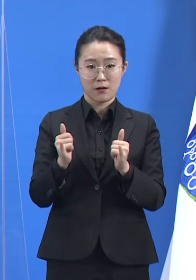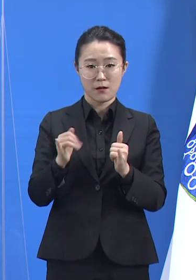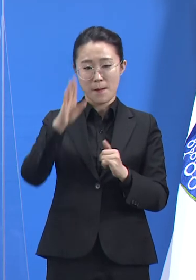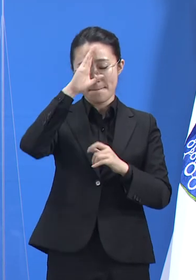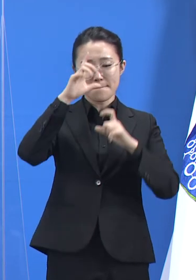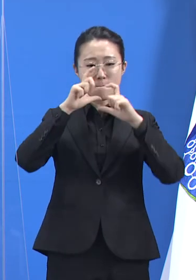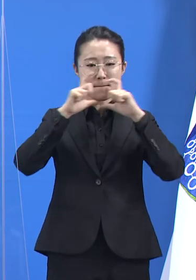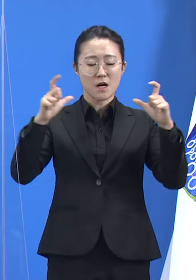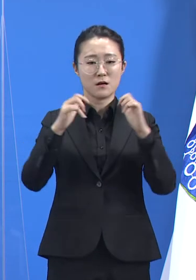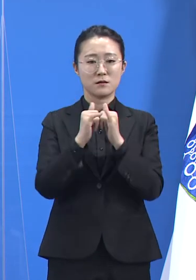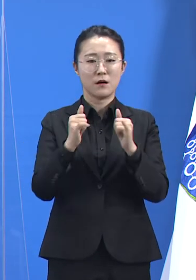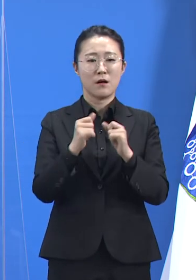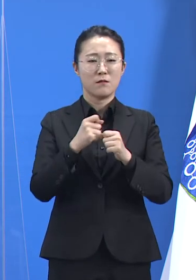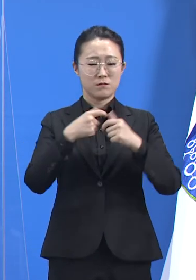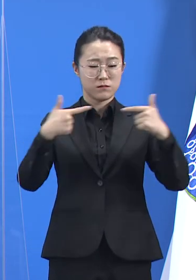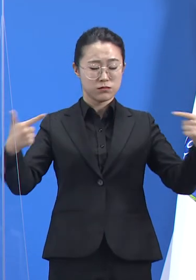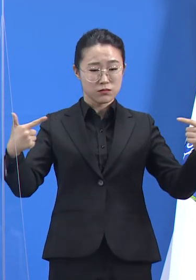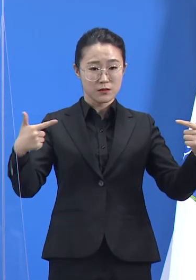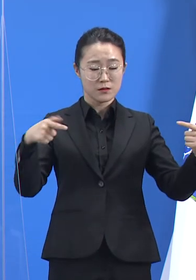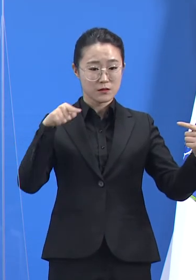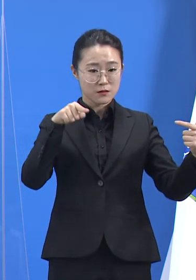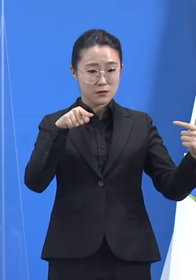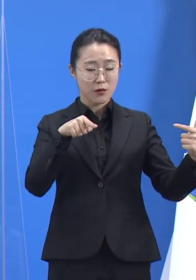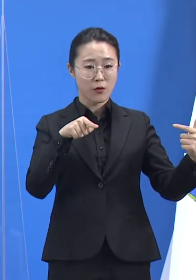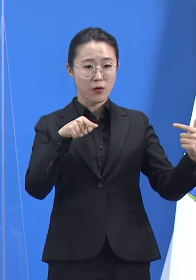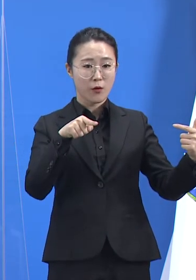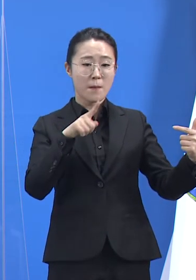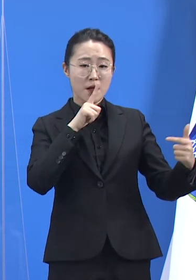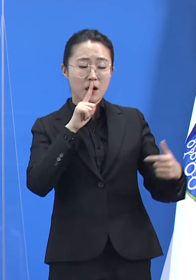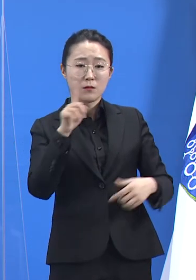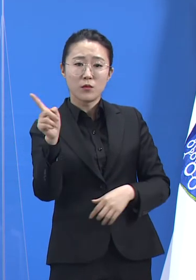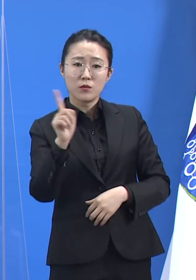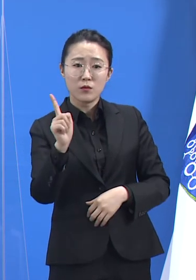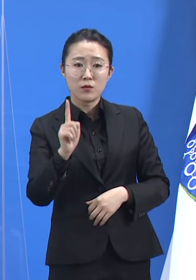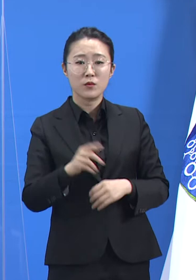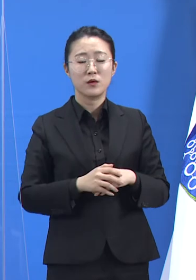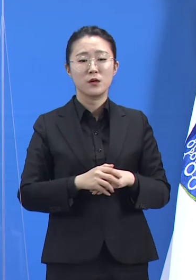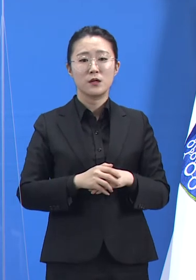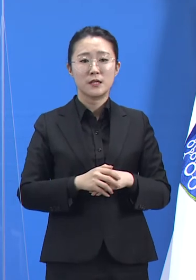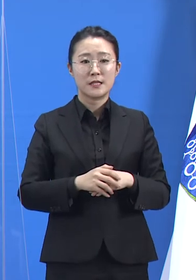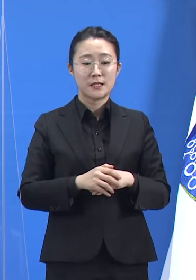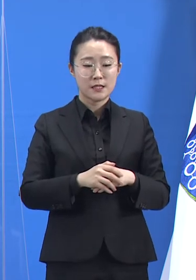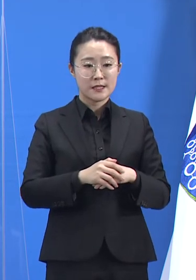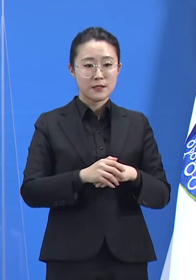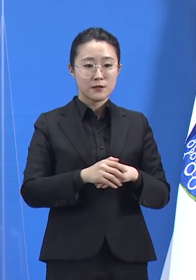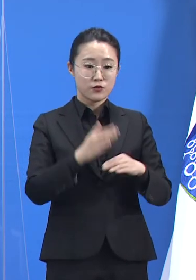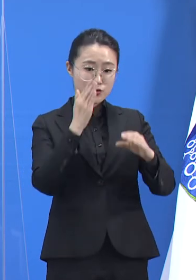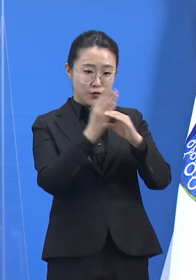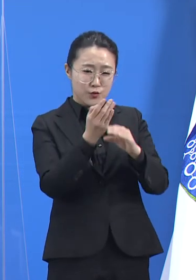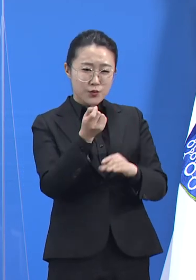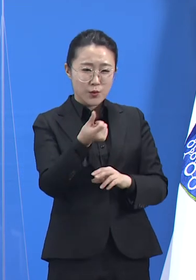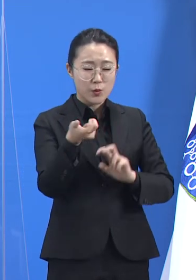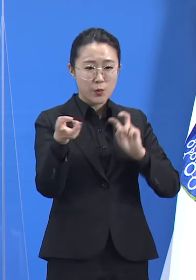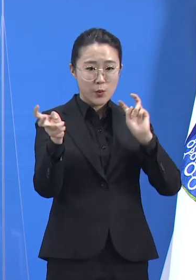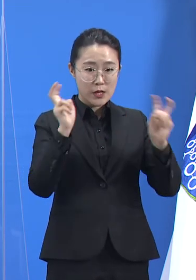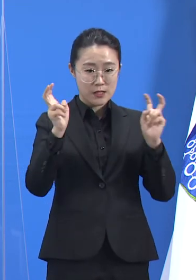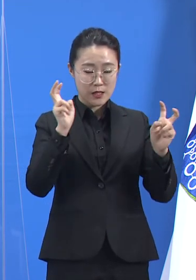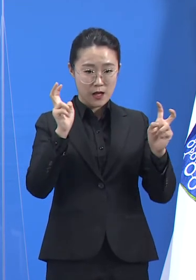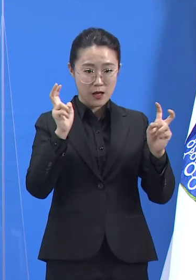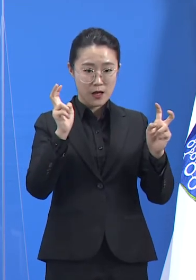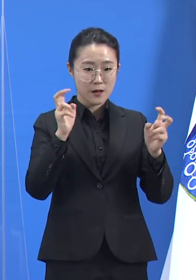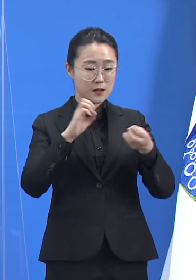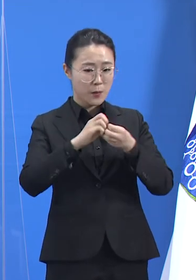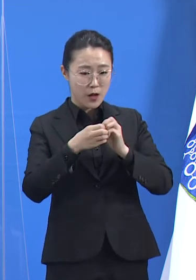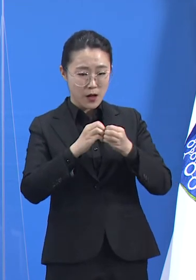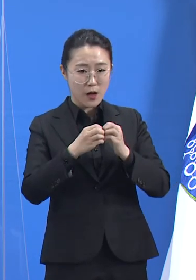현상을 달리 설명하면 중소규모의 제조업 사업장 중심의 유행이 경기도와